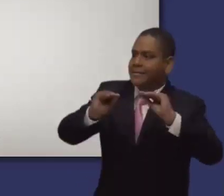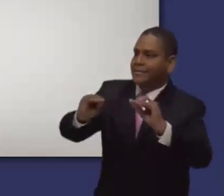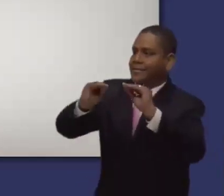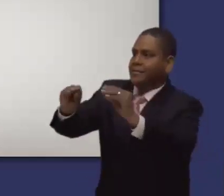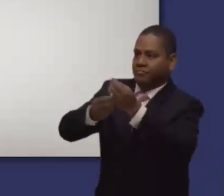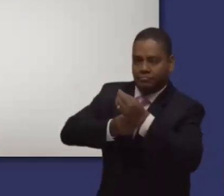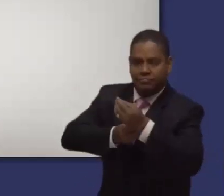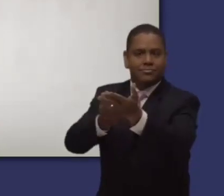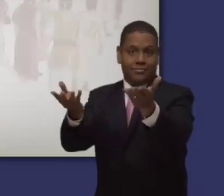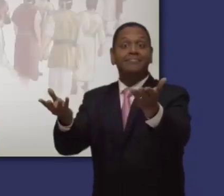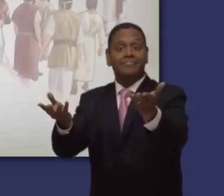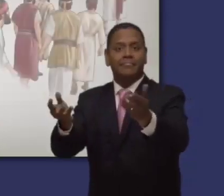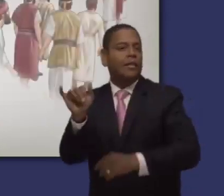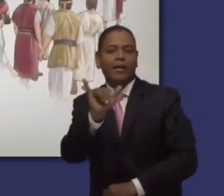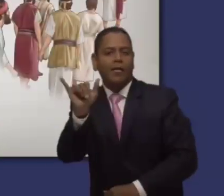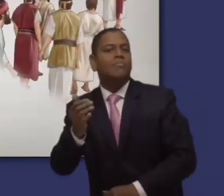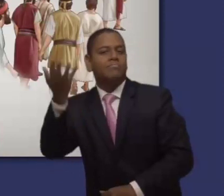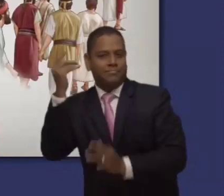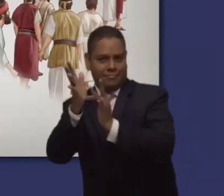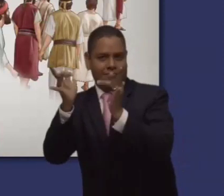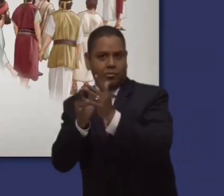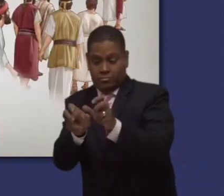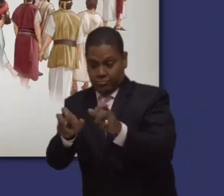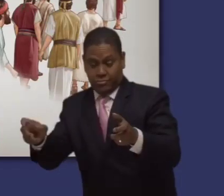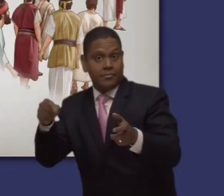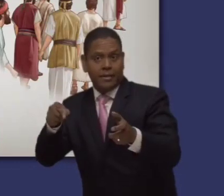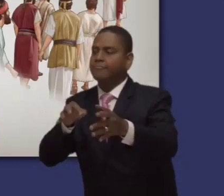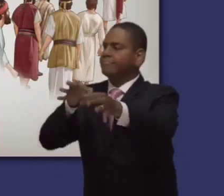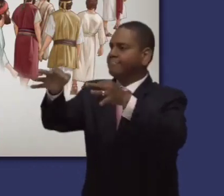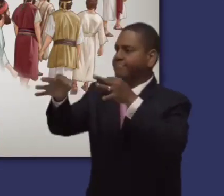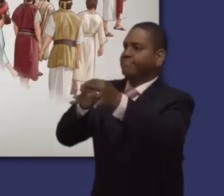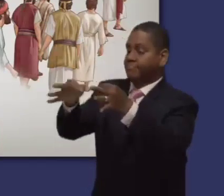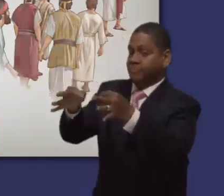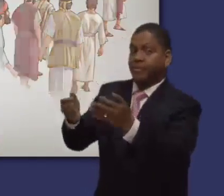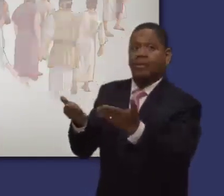palabra de Dios, Pedro imitó a Jesús y nos dio un buen ejemplo.